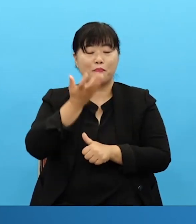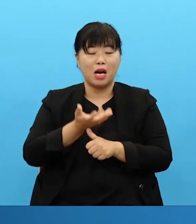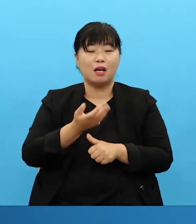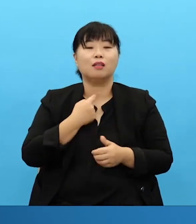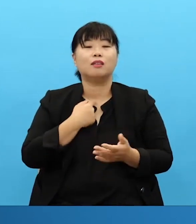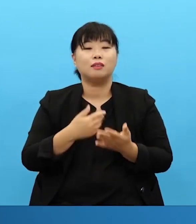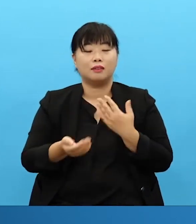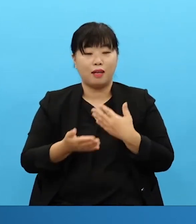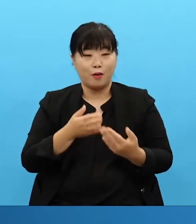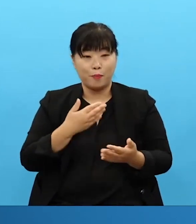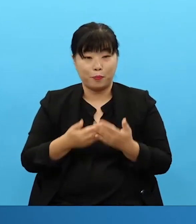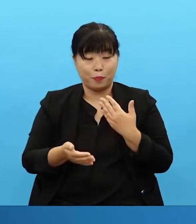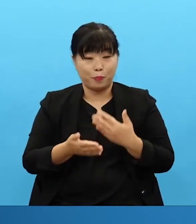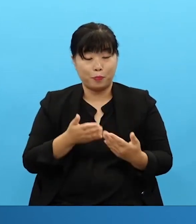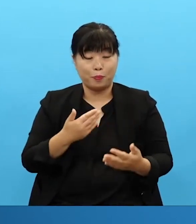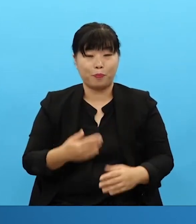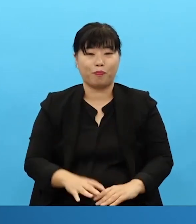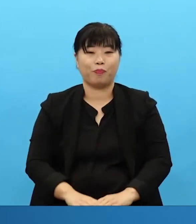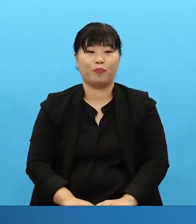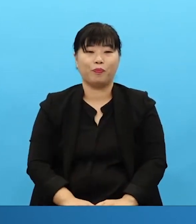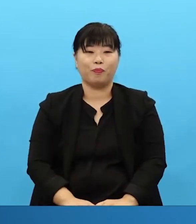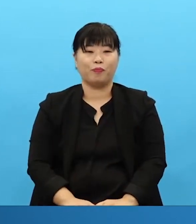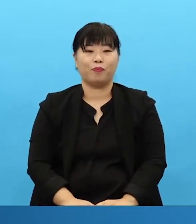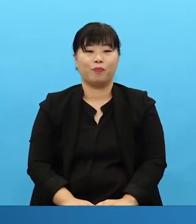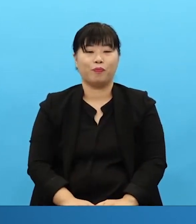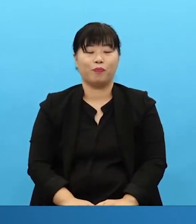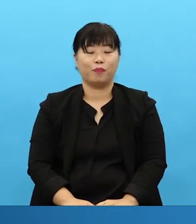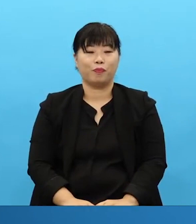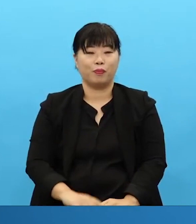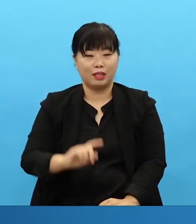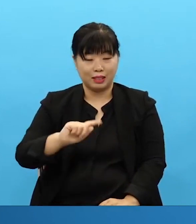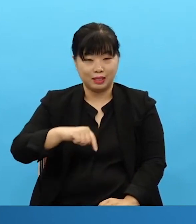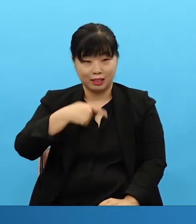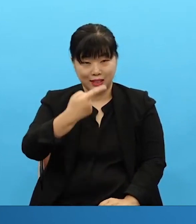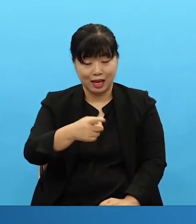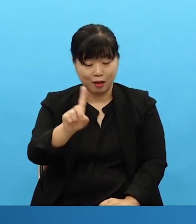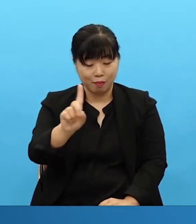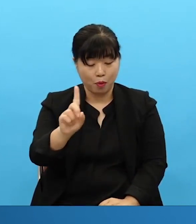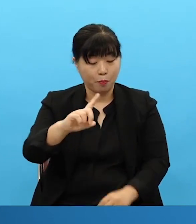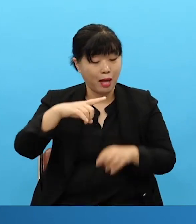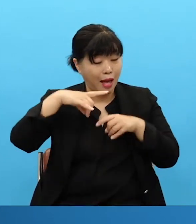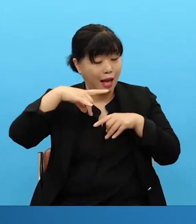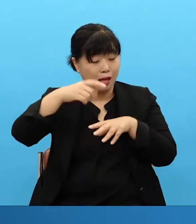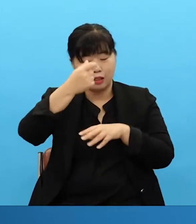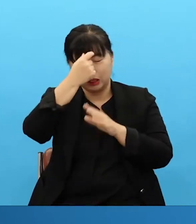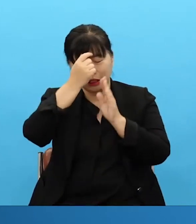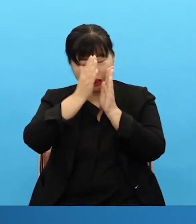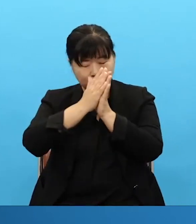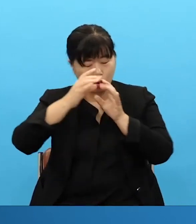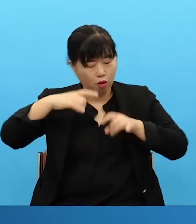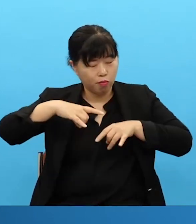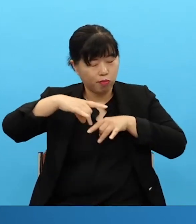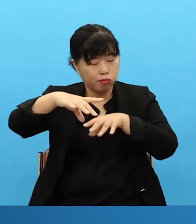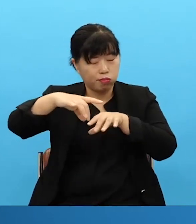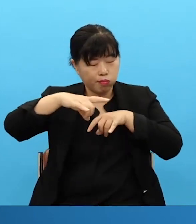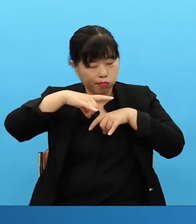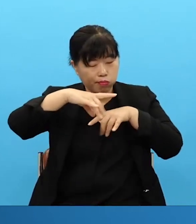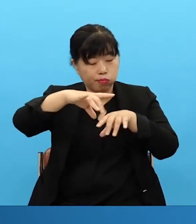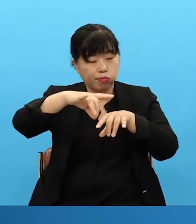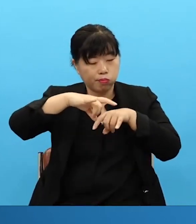그리고 여러분이 중요한 안테나를 굳이 따자고 할 때는 삼실에 살리는 것이죠. And raise the important